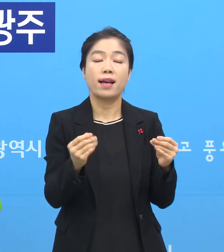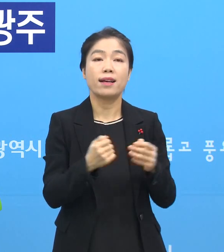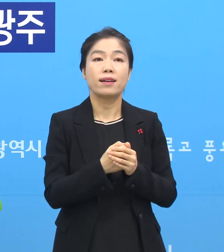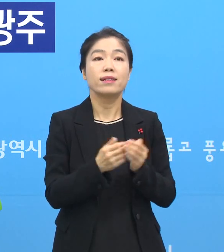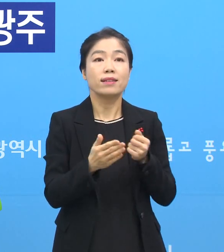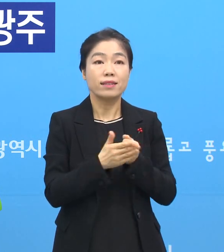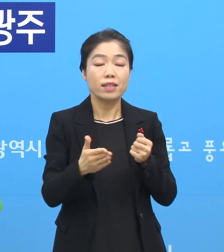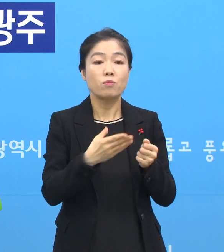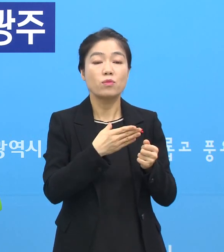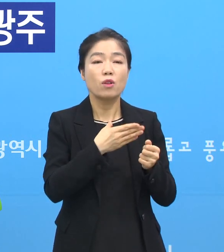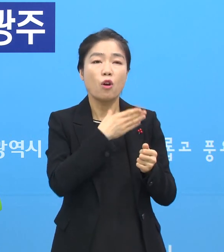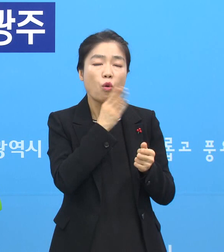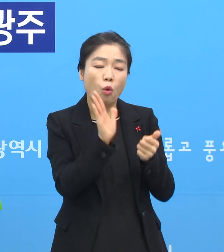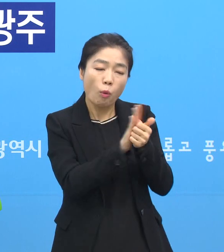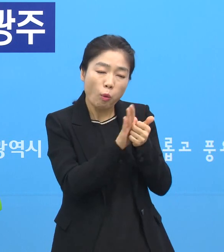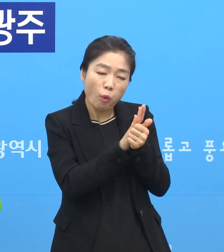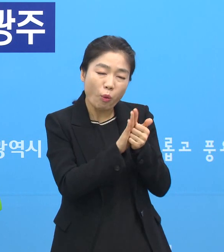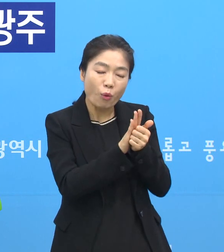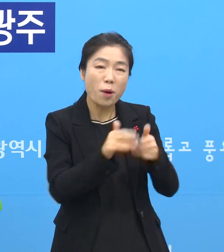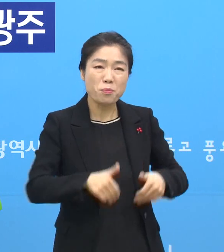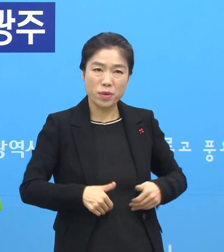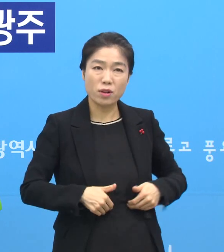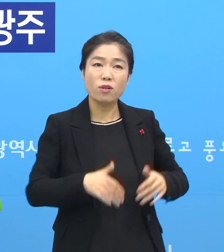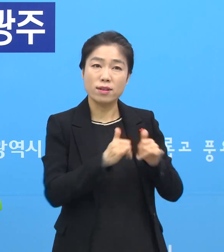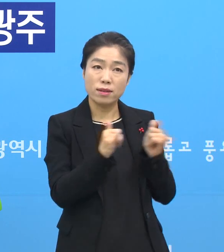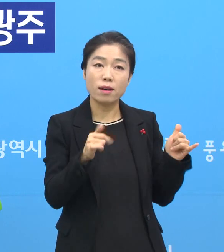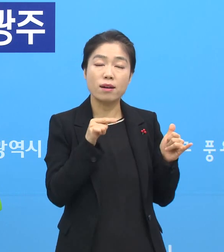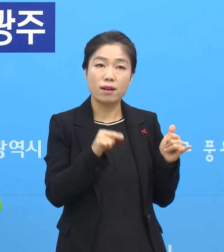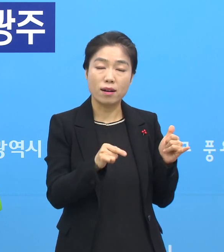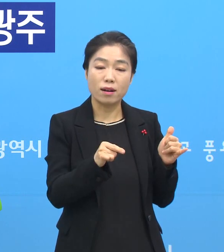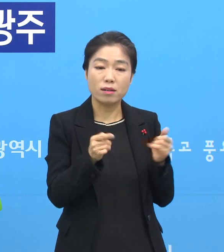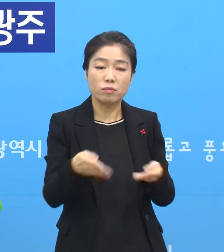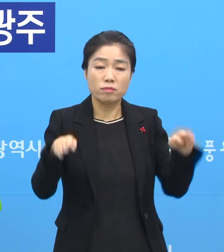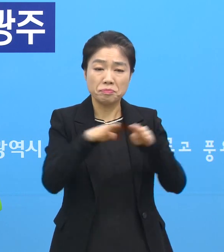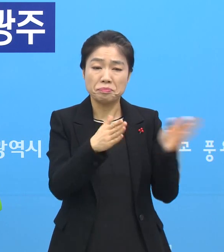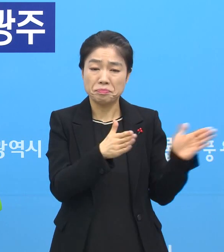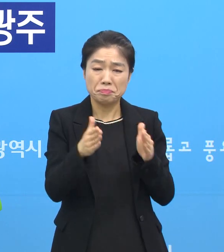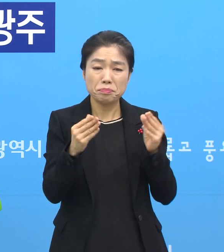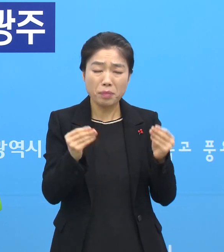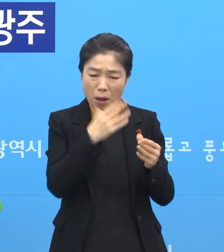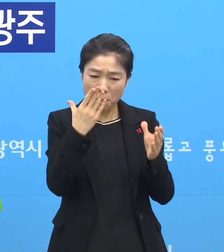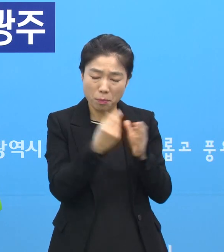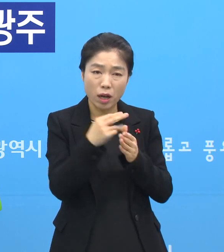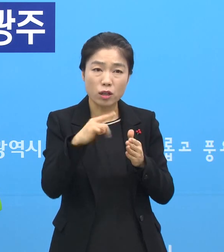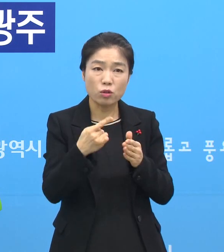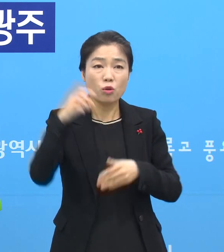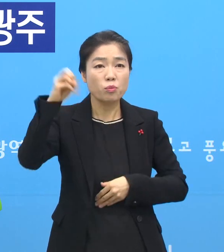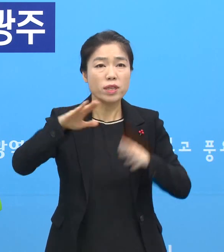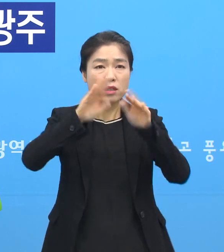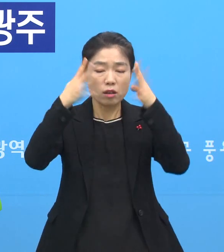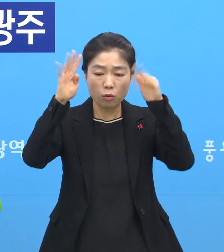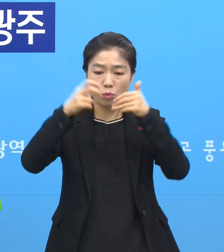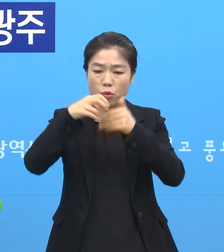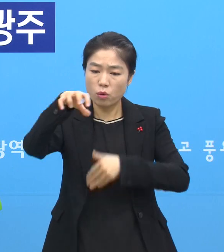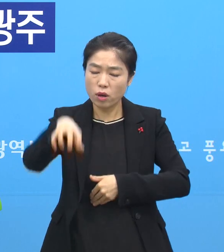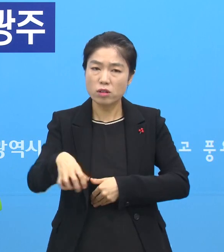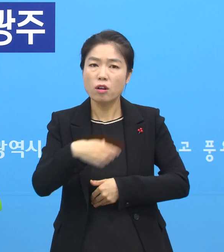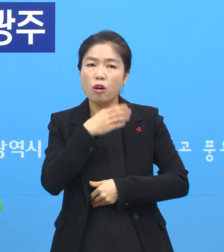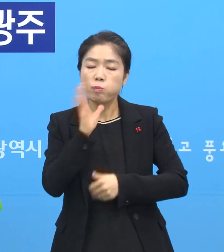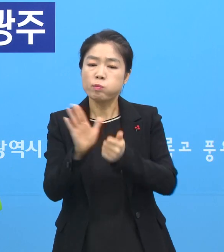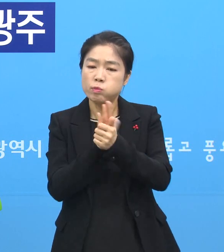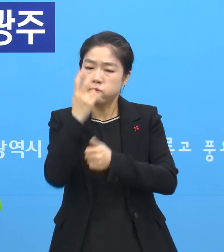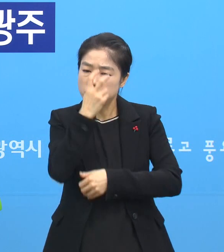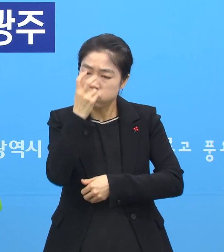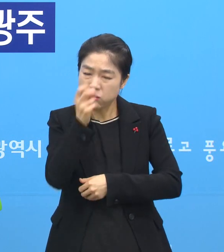그래서 요양환자는 아무리 시설이 갖춰진다 하더라도 저희들 또 빅고을병원에서도 요양환자를 많이